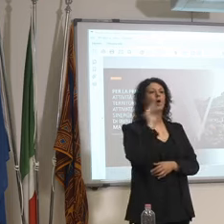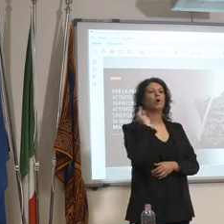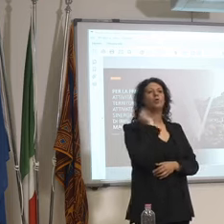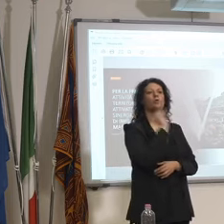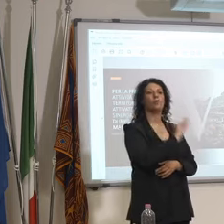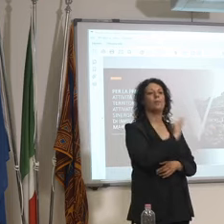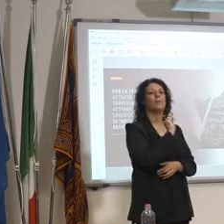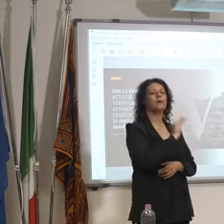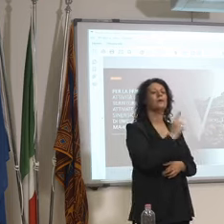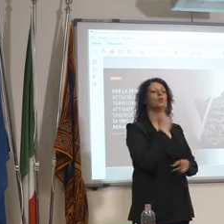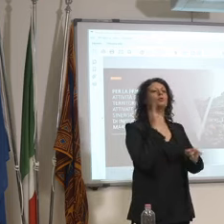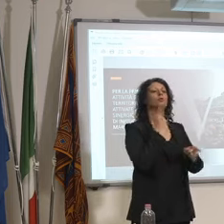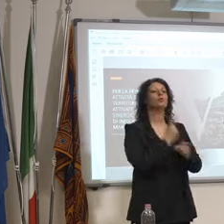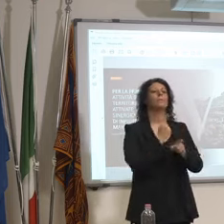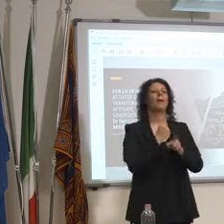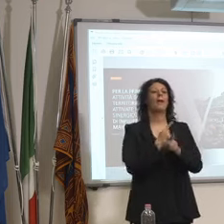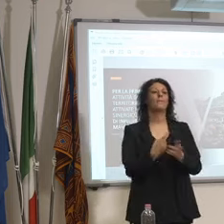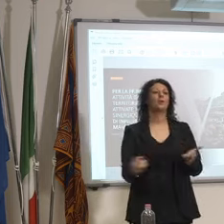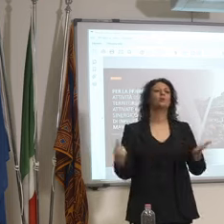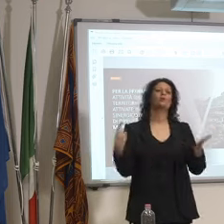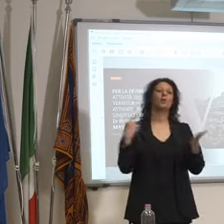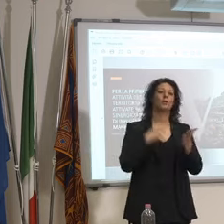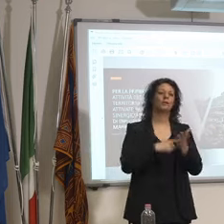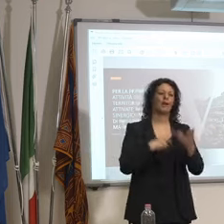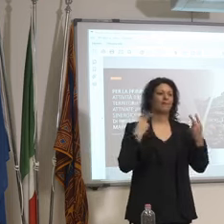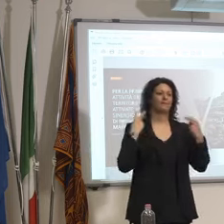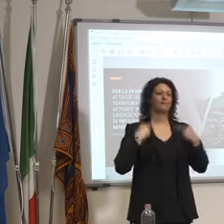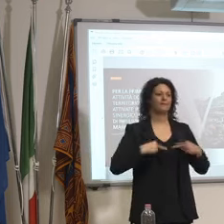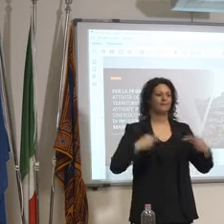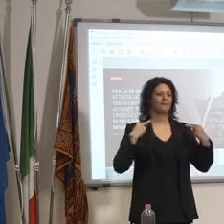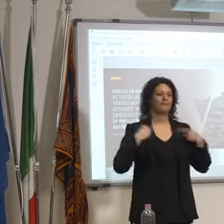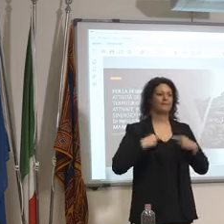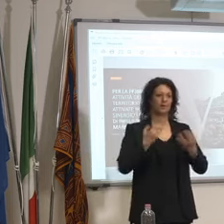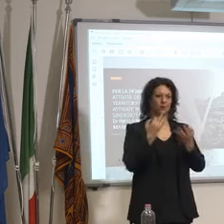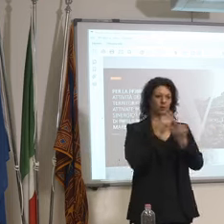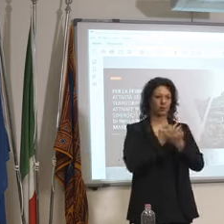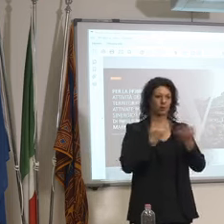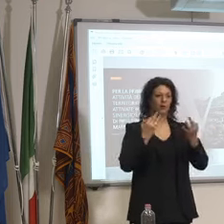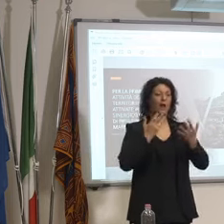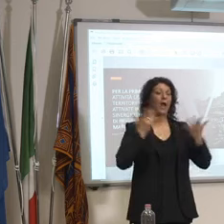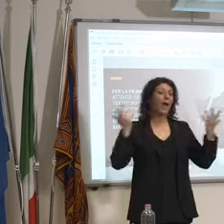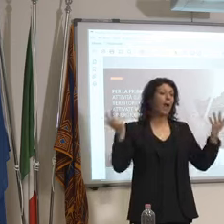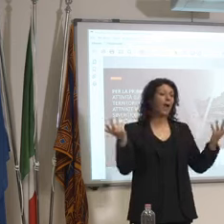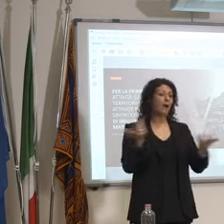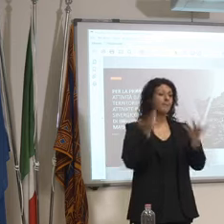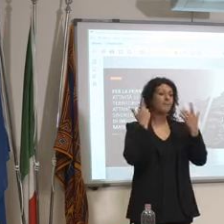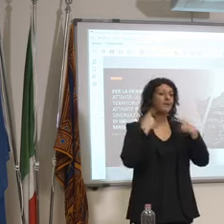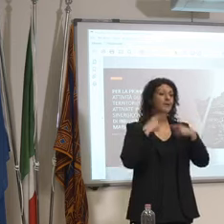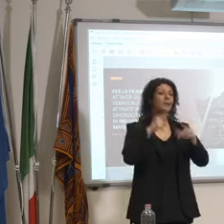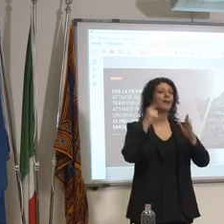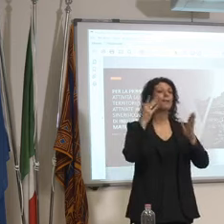almeno per quanto riguarda le scarpe